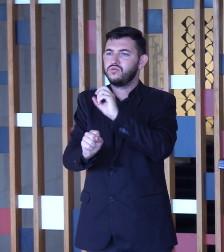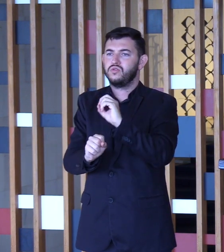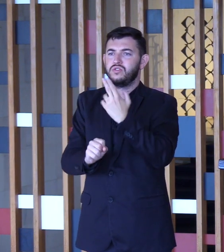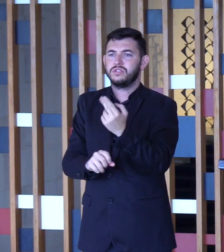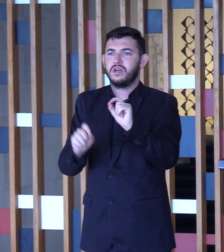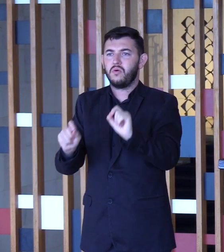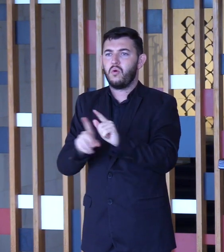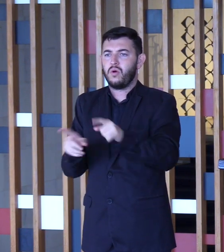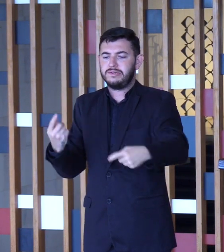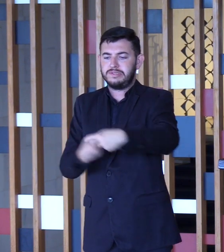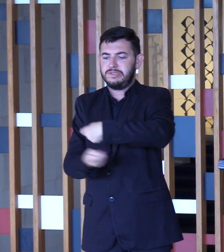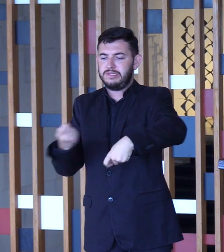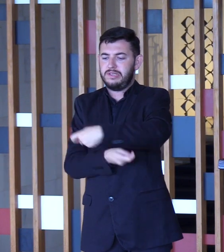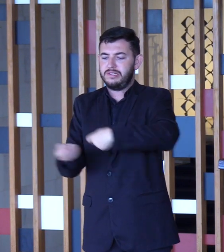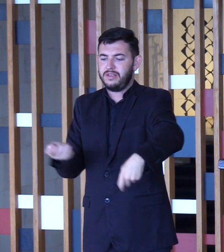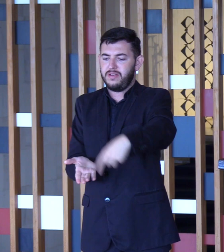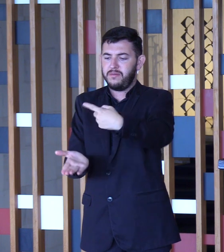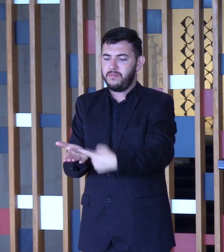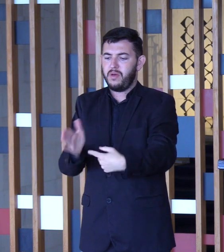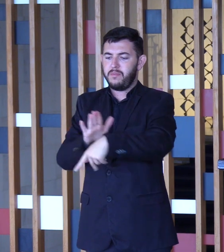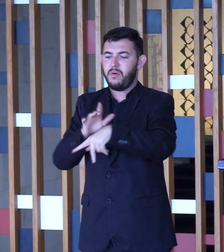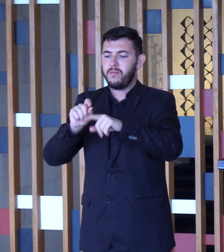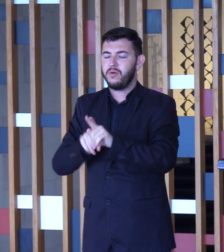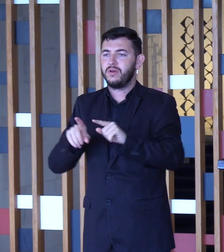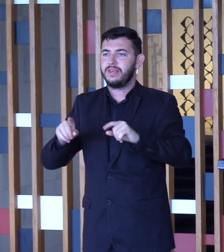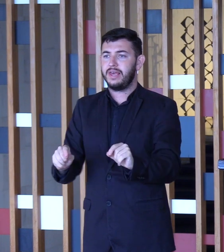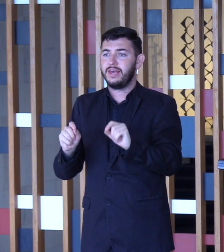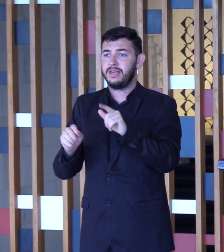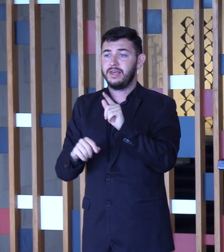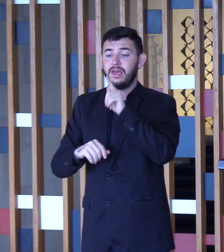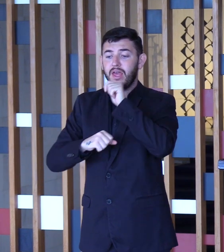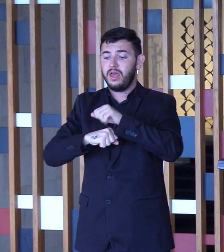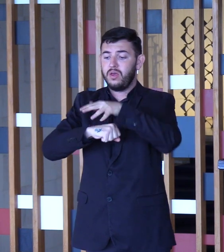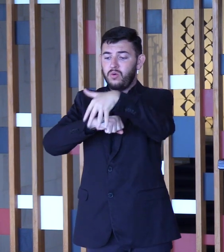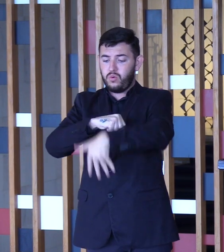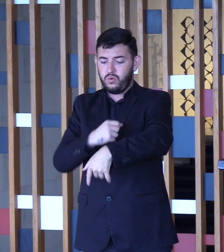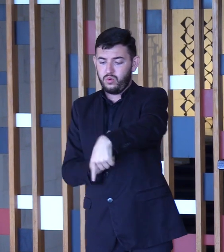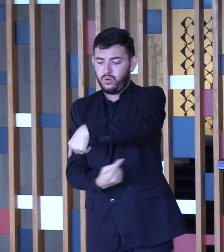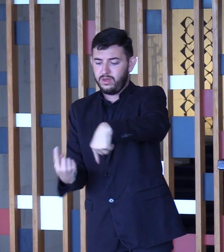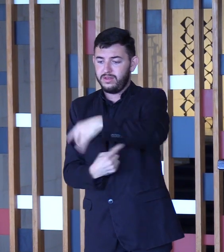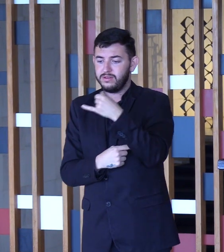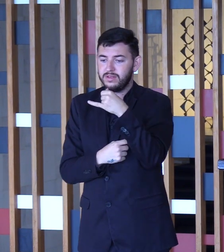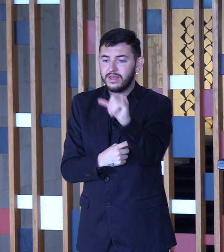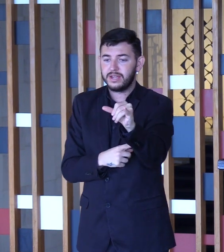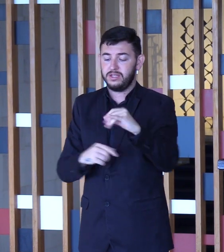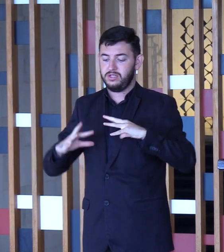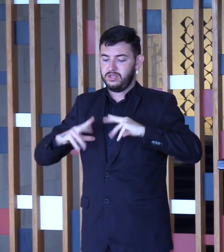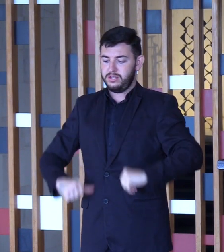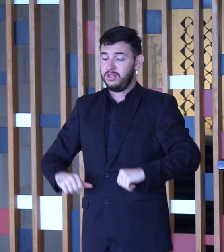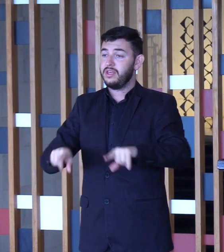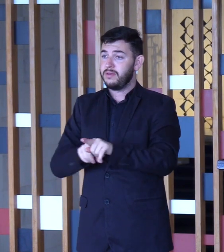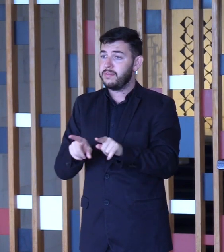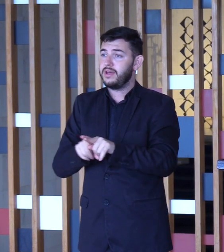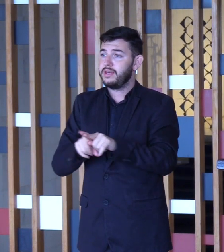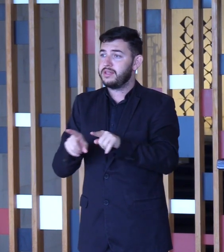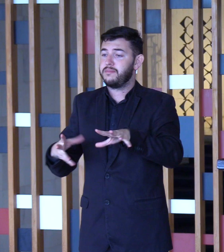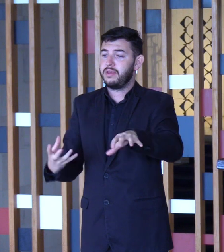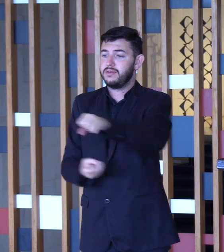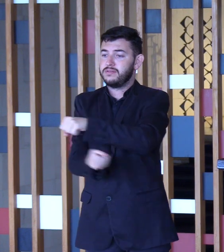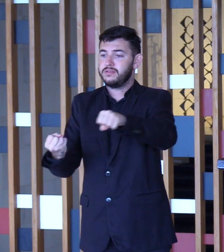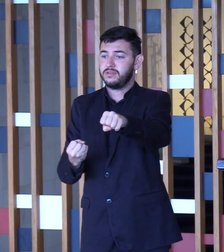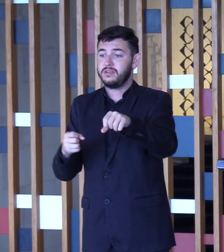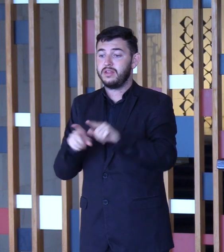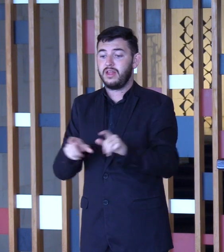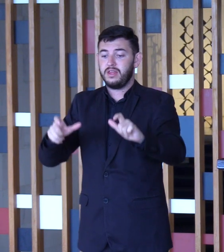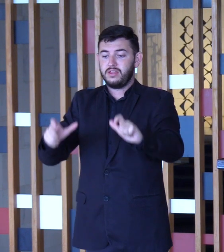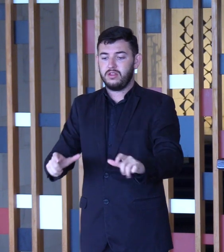empreendimento hidrelétrico. Para além do fornecimento amplo de energia limpa e renovável, as turbinas de Itaipu geram